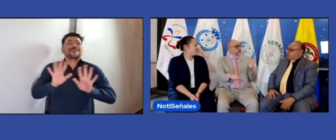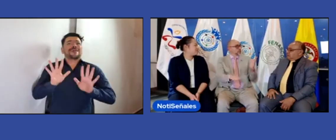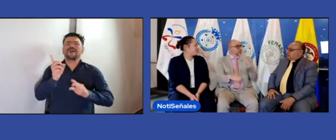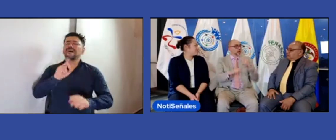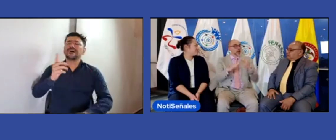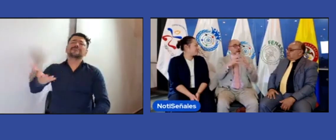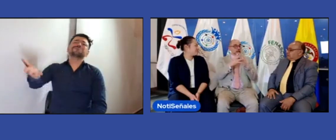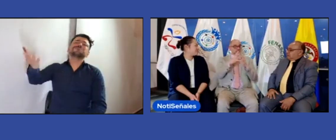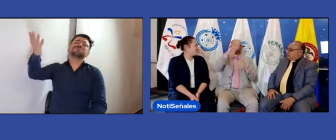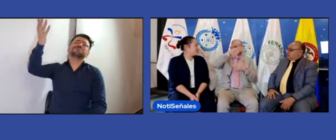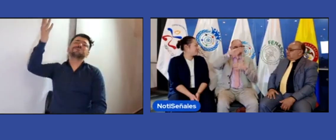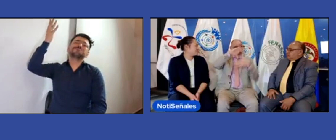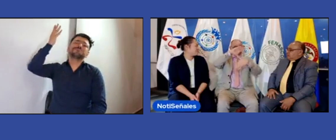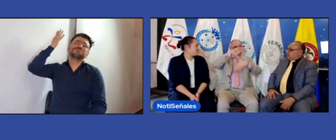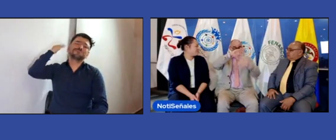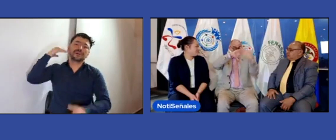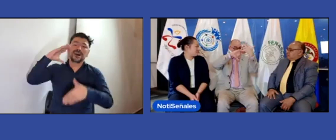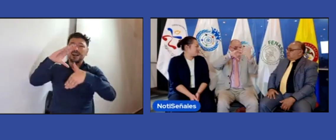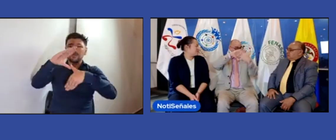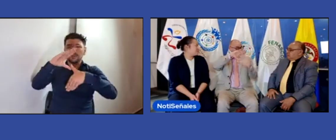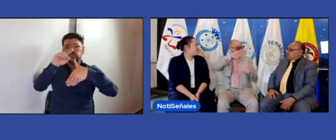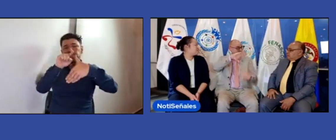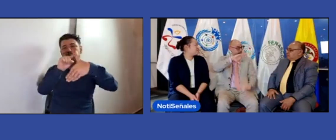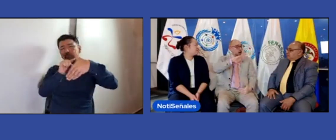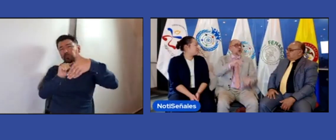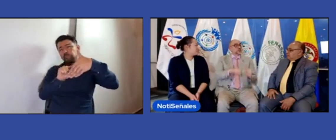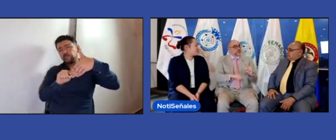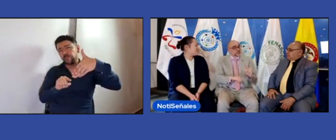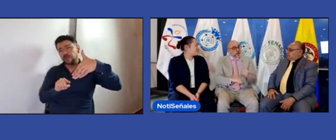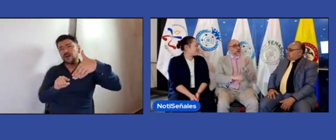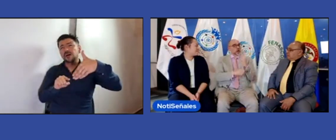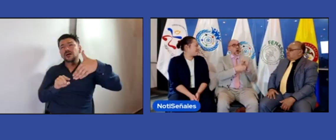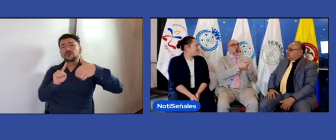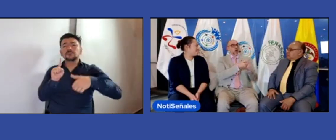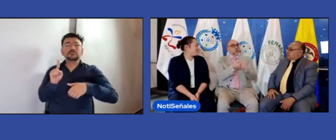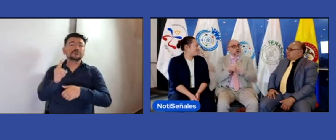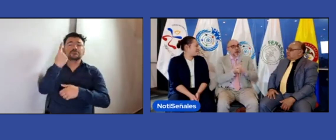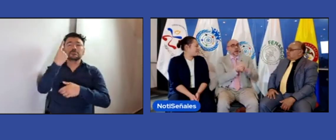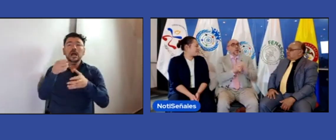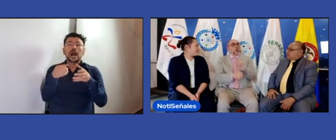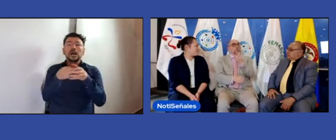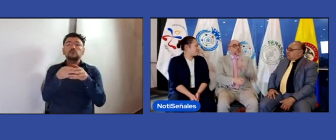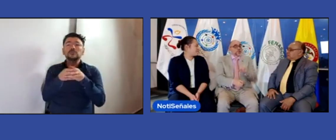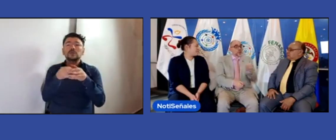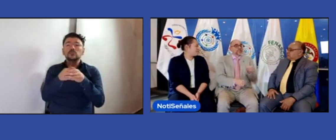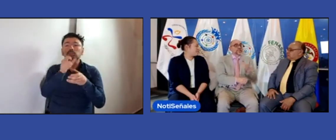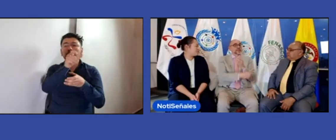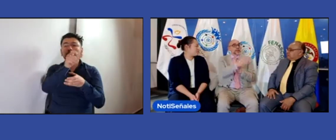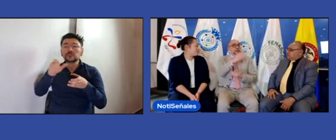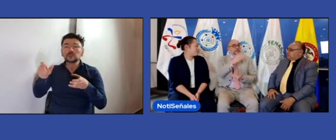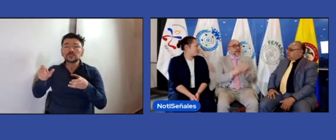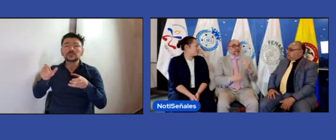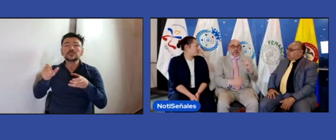esto no es algo nuevo. Y de hecho, en América Latina estuvo la primera